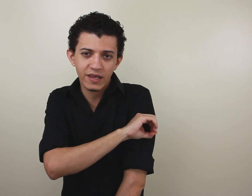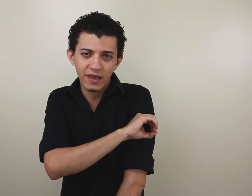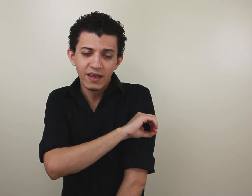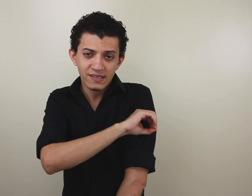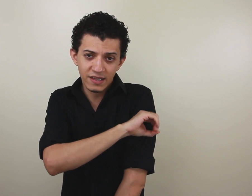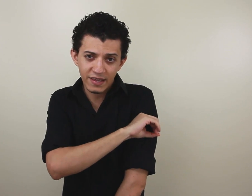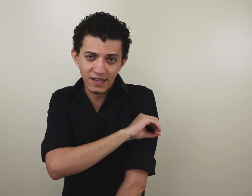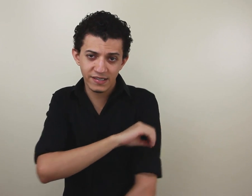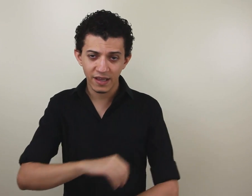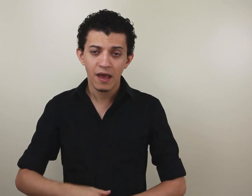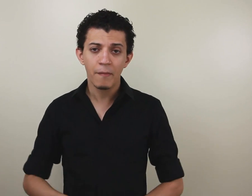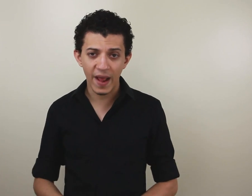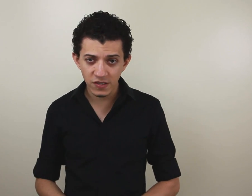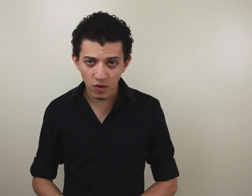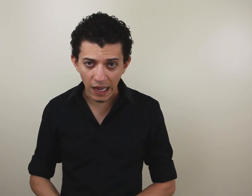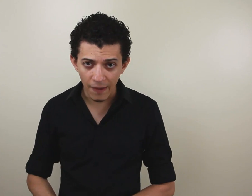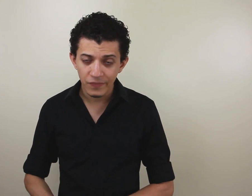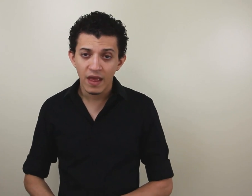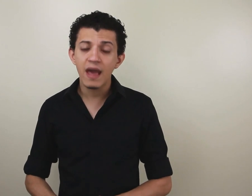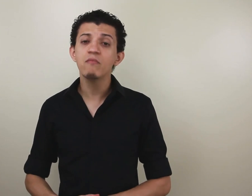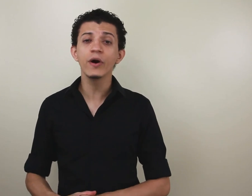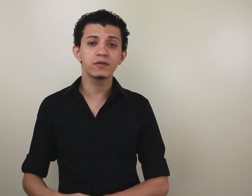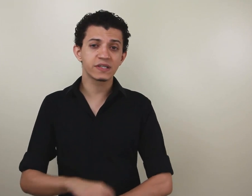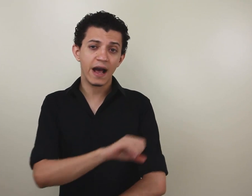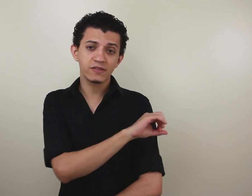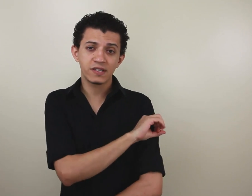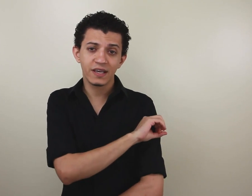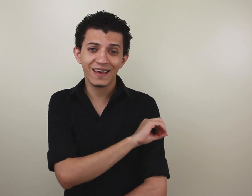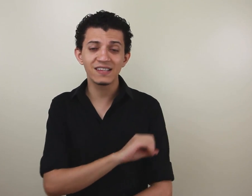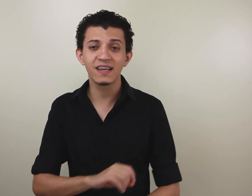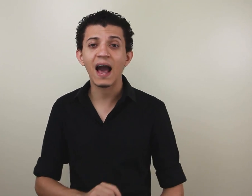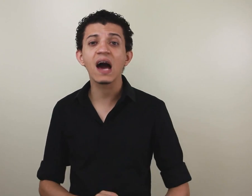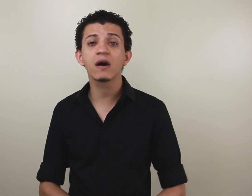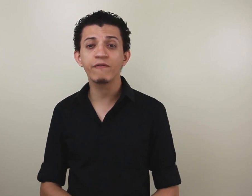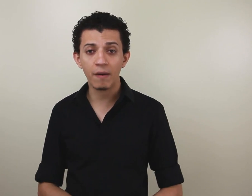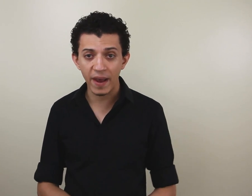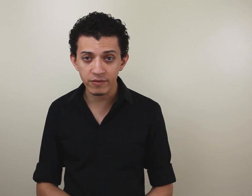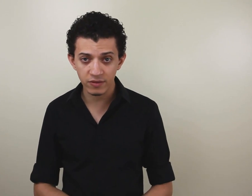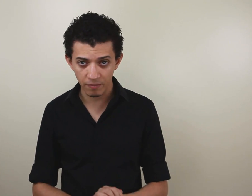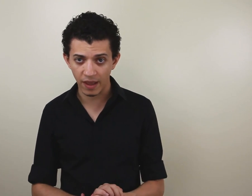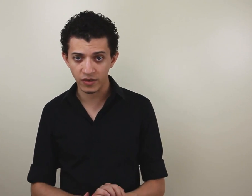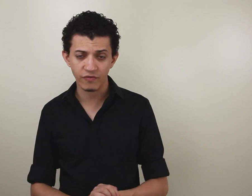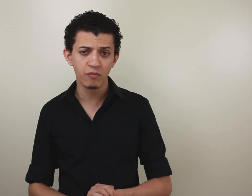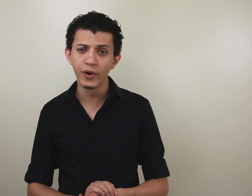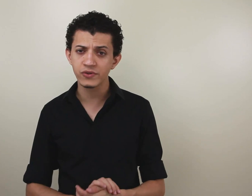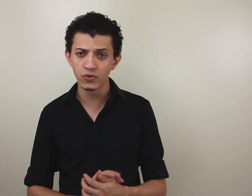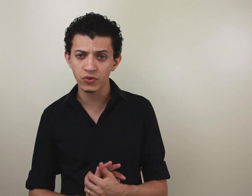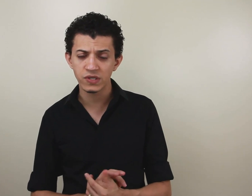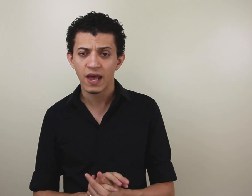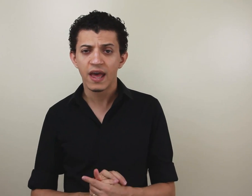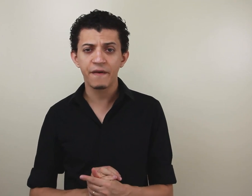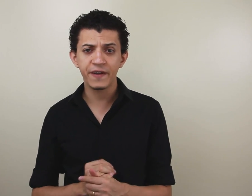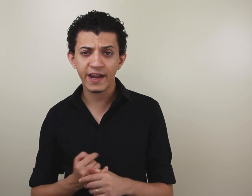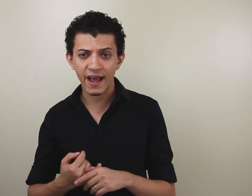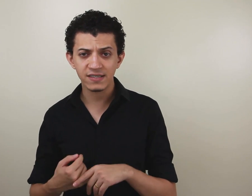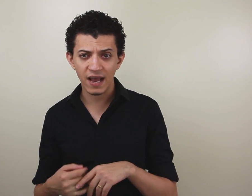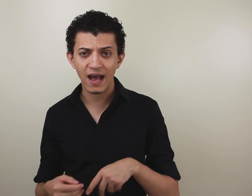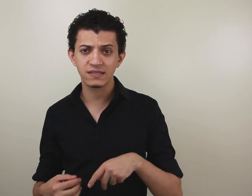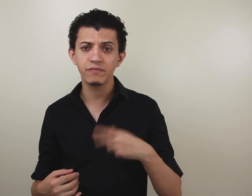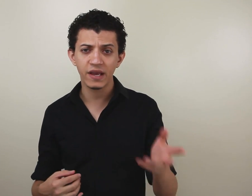aqui, isso aqui quer dizer pré-escolar. Em muitos casos, isso aqui quer dizer analfabeto também. Já vi muitos surdos referirem-se a si